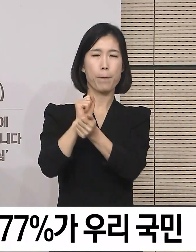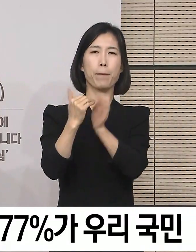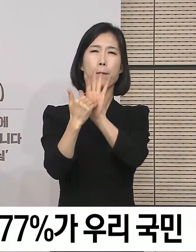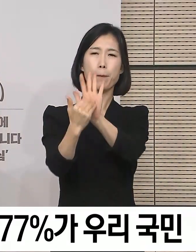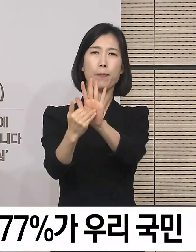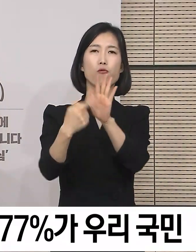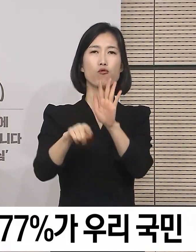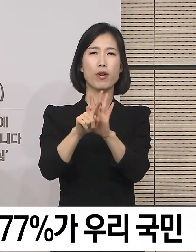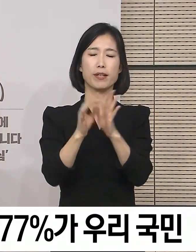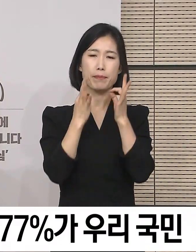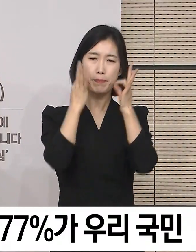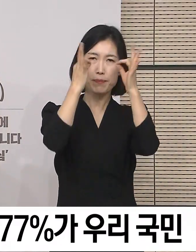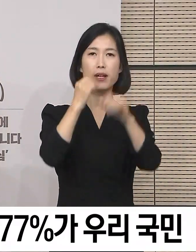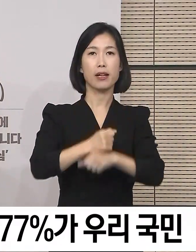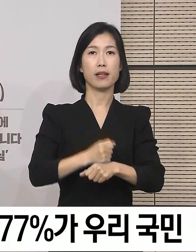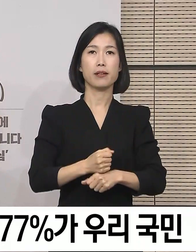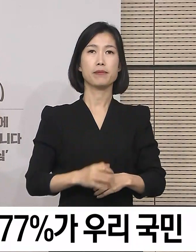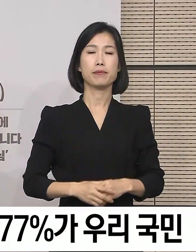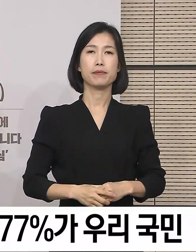위해 최선을 다하겠습니다.